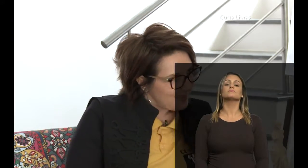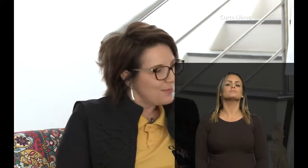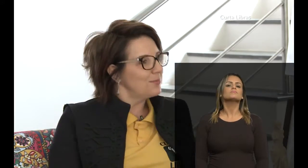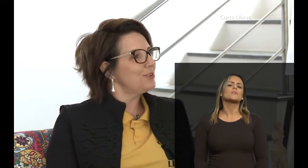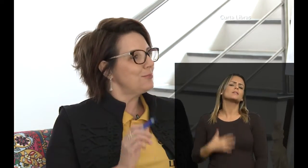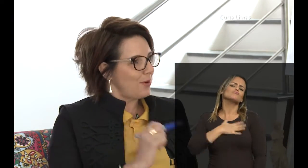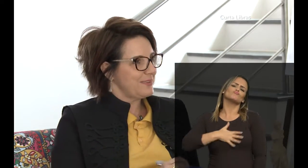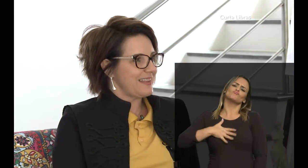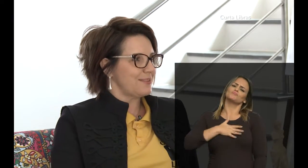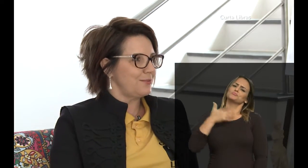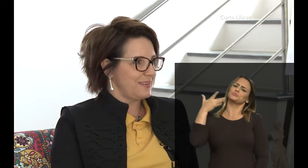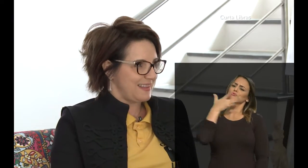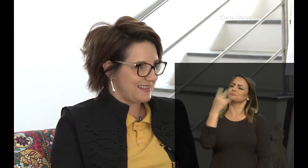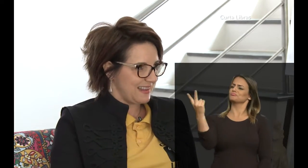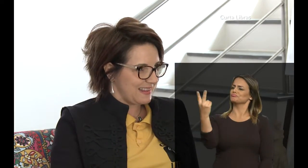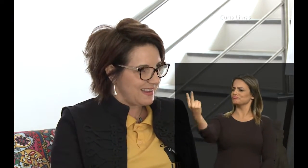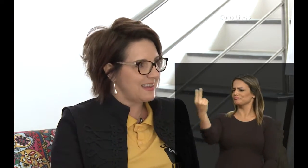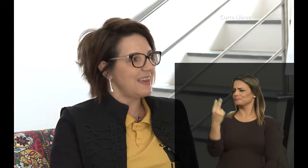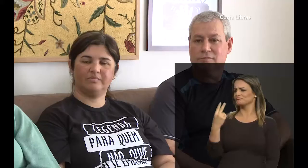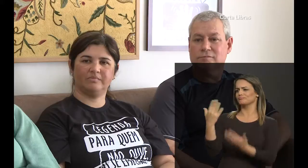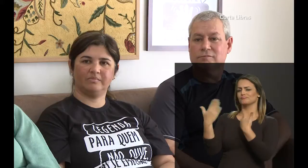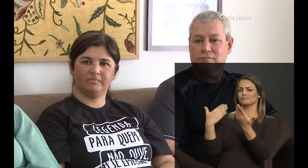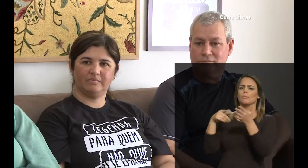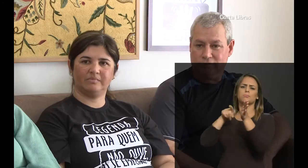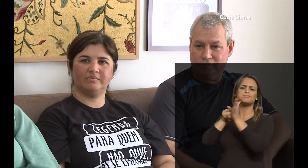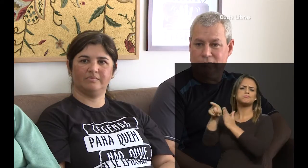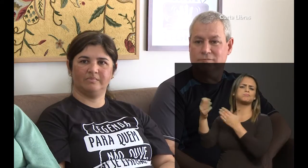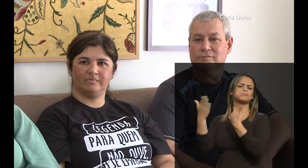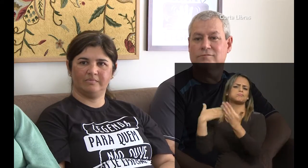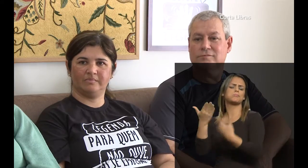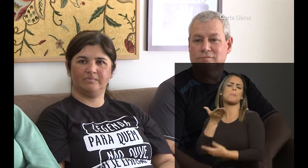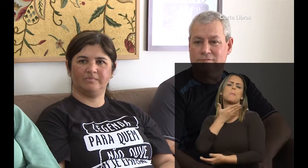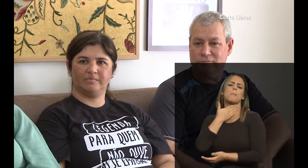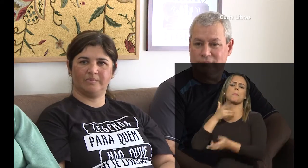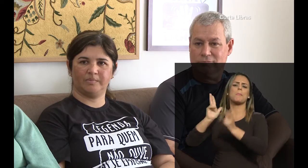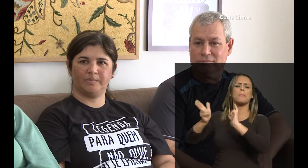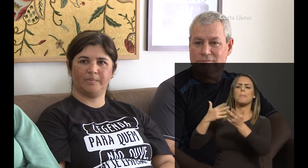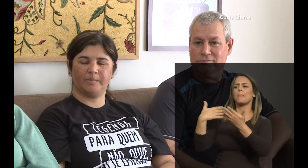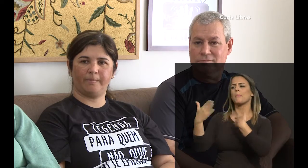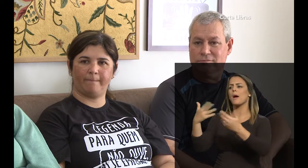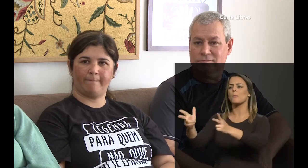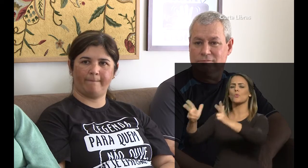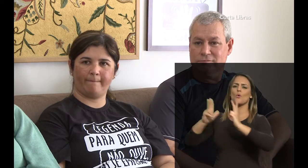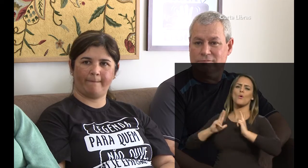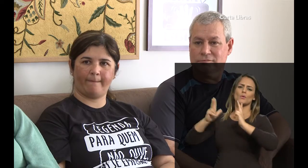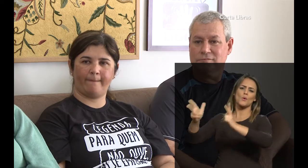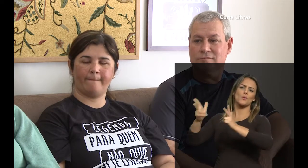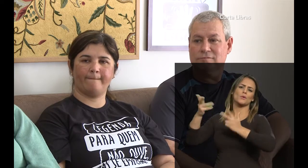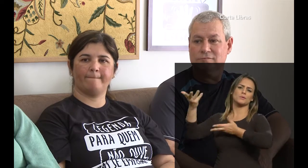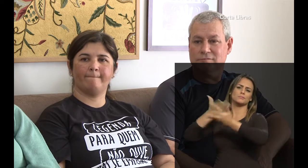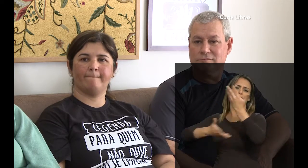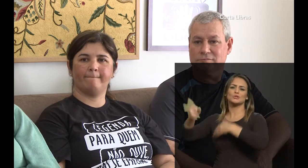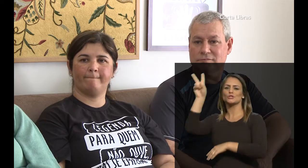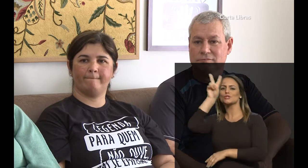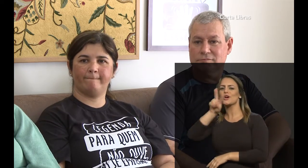Muito bom estar com vocês aqui. Vamos fazer umas perguntas. Vocês vão nos contando um pouquinho da história de vocês.